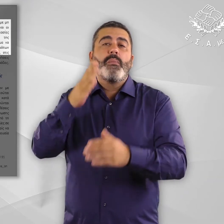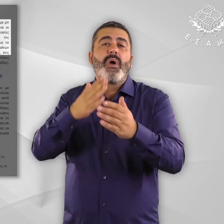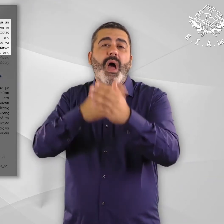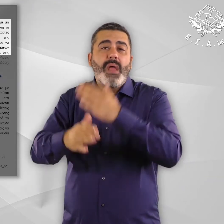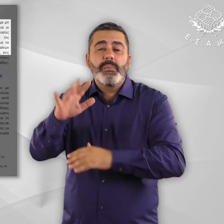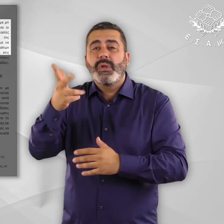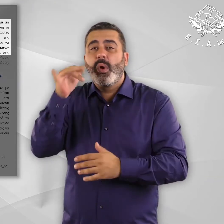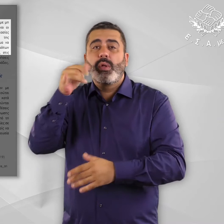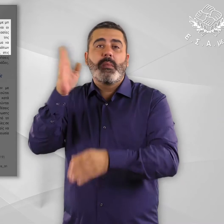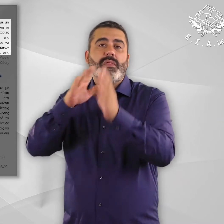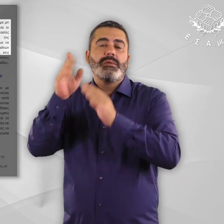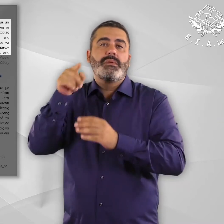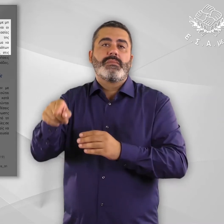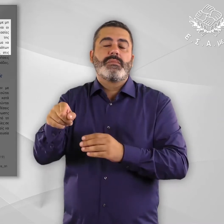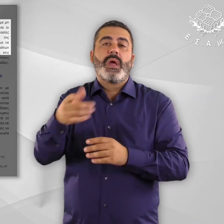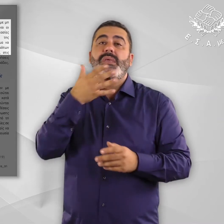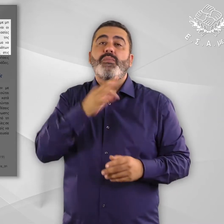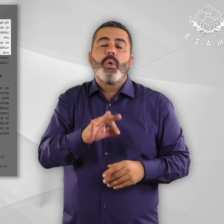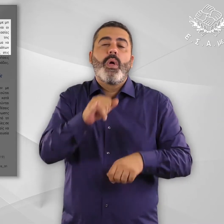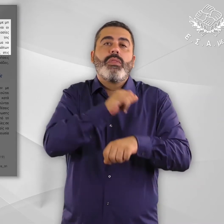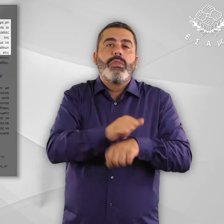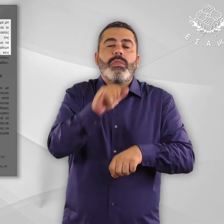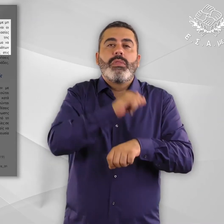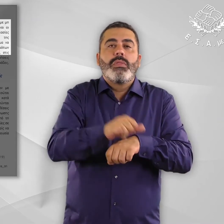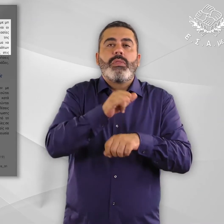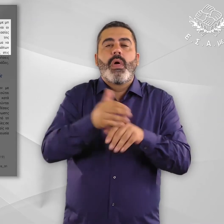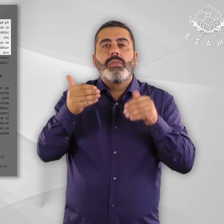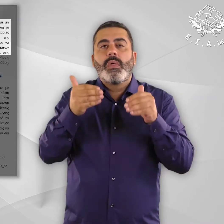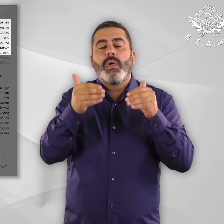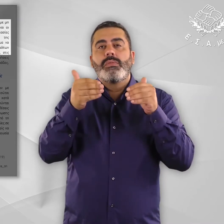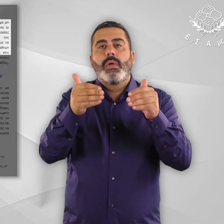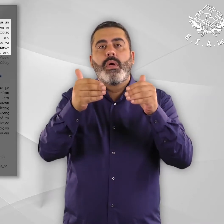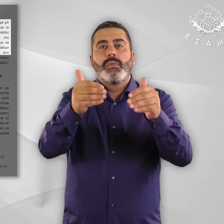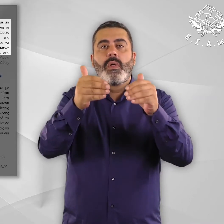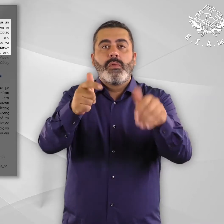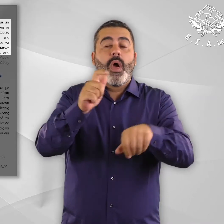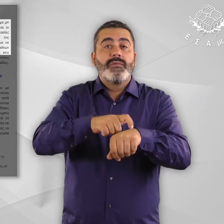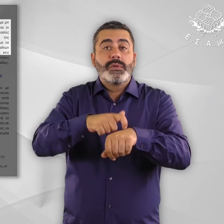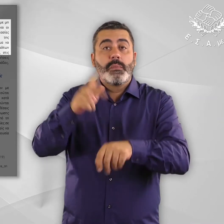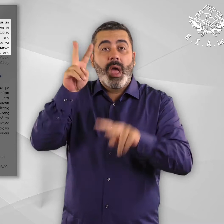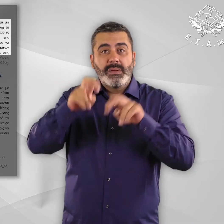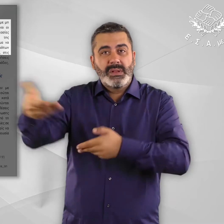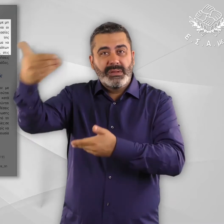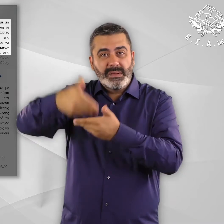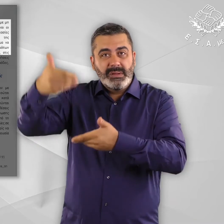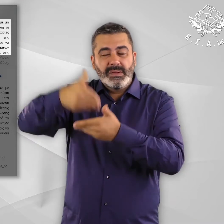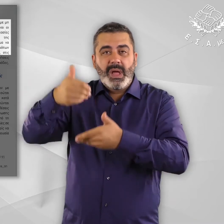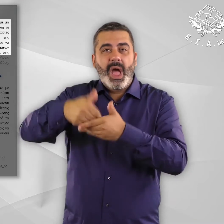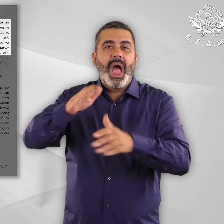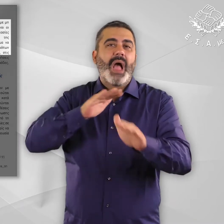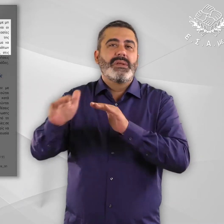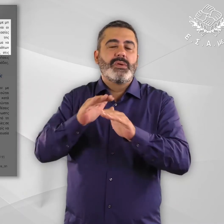καθυστερήσεις που διαπιστώνονται στις διαδικασίες εξέτασης των ετοιμάτων ασύλου. Κυρίως λόγω της υποστελέχωσης των αρμόδιων